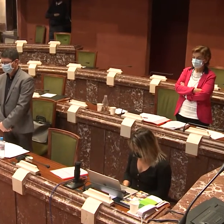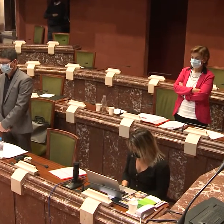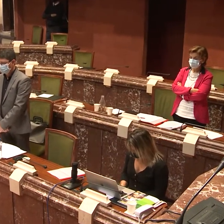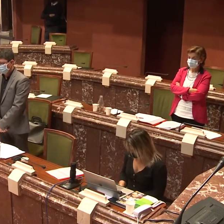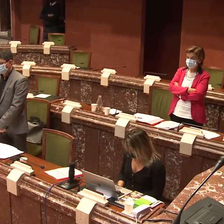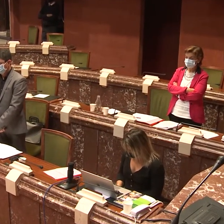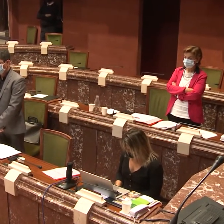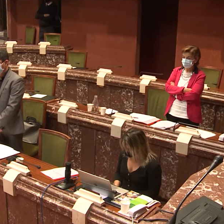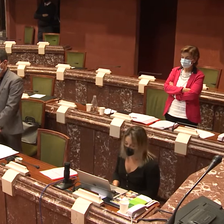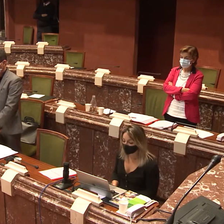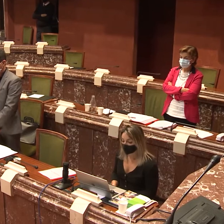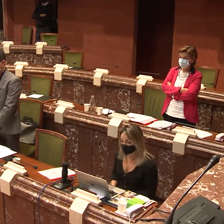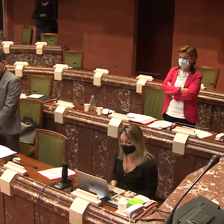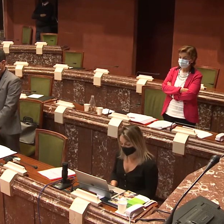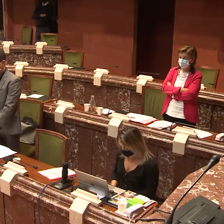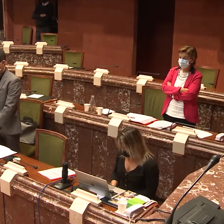SEÑORA PRESIDENTA.